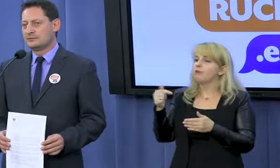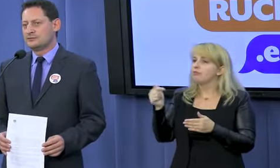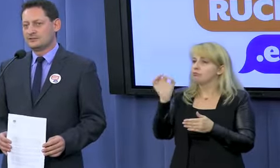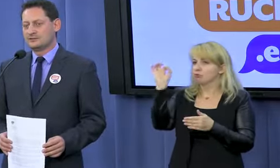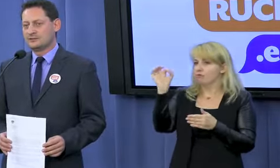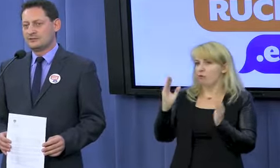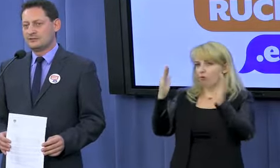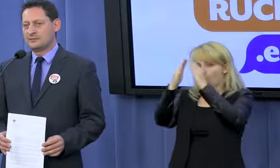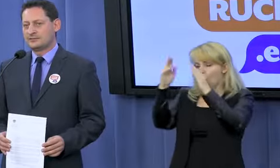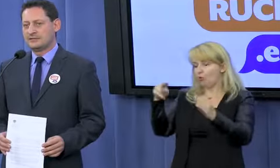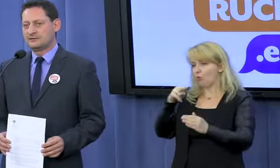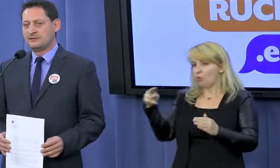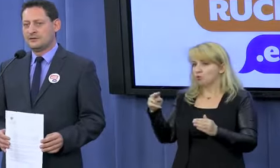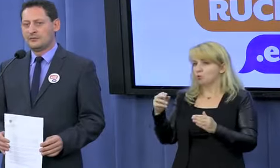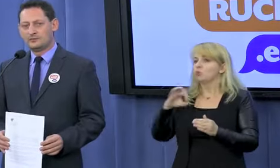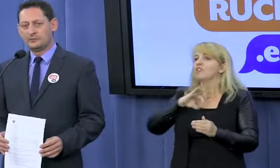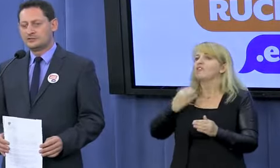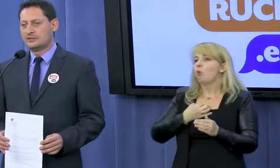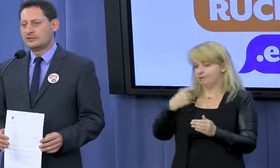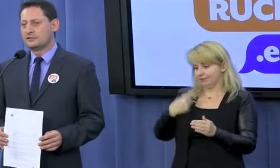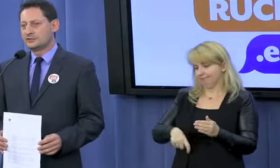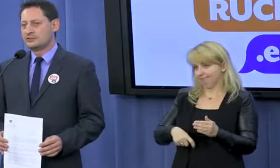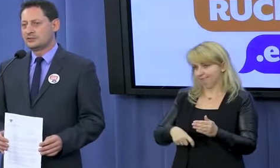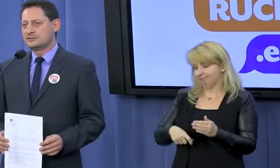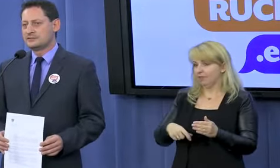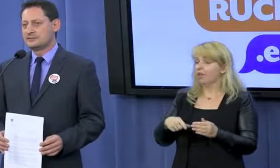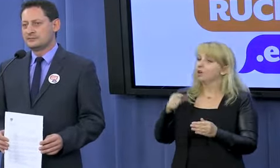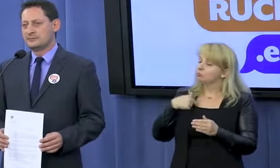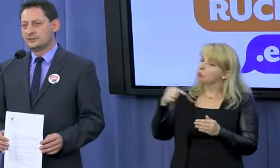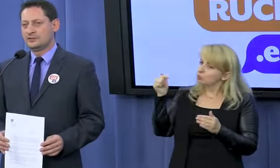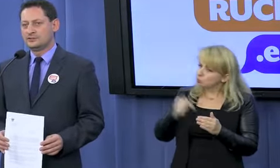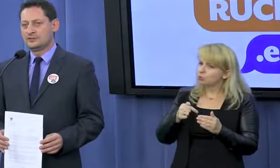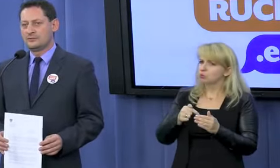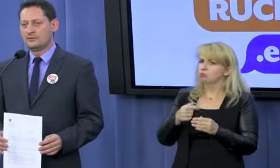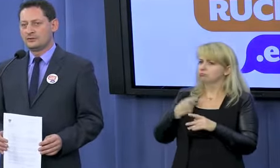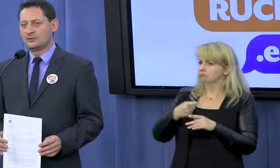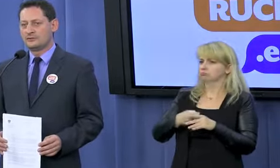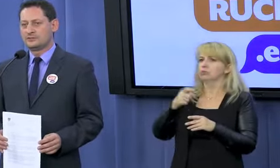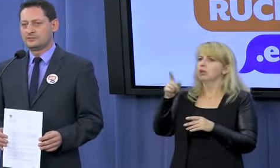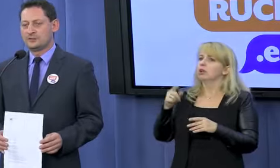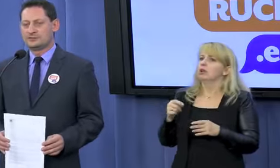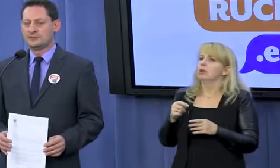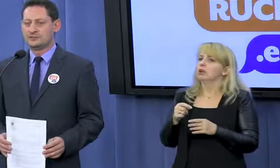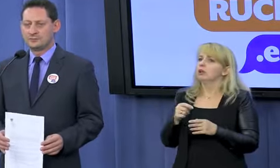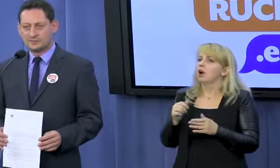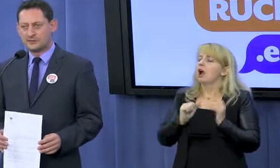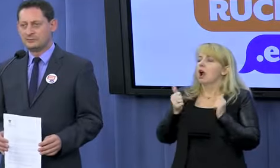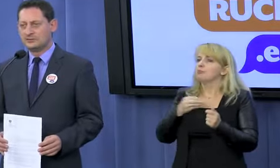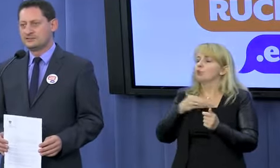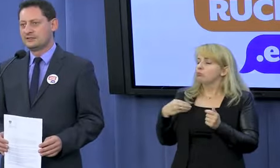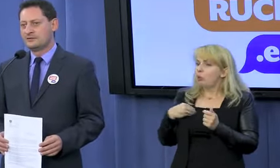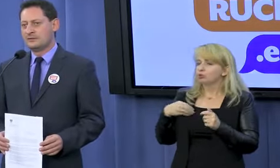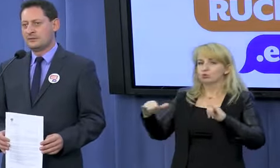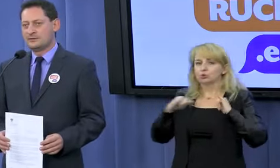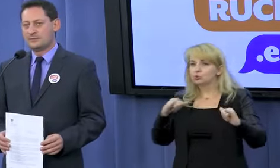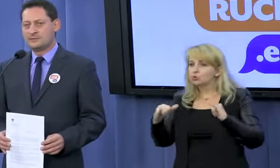instytucji i własnych posad, powoduje, że konieczne jest podjęcie odpowiednich kroków przez polski rząd, przez panią